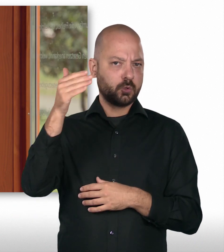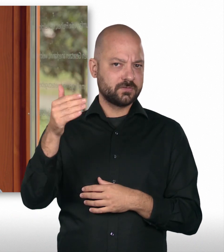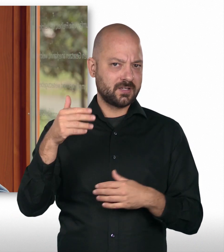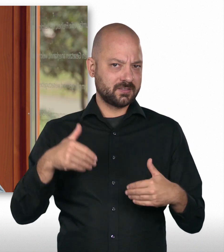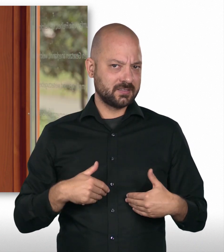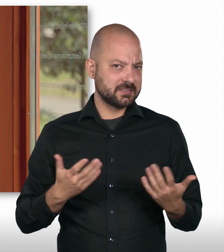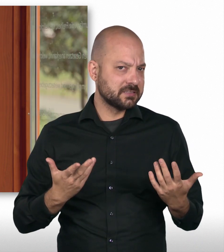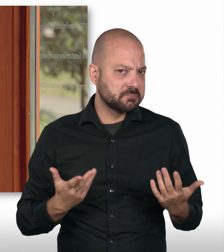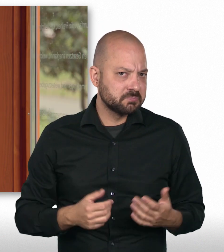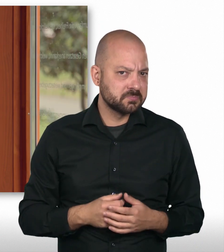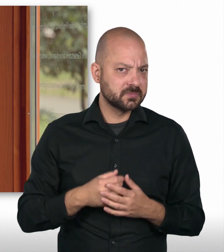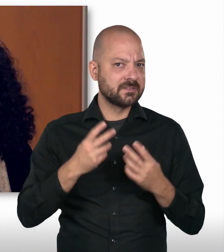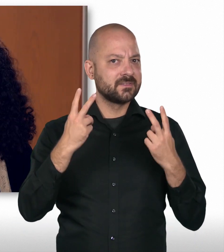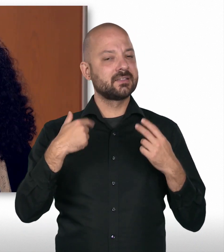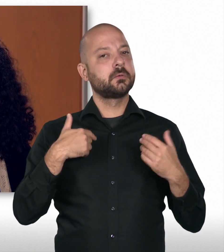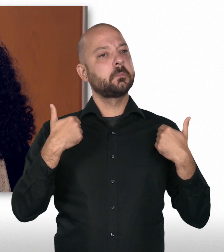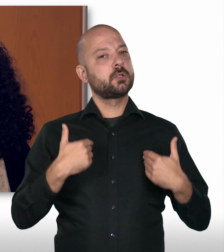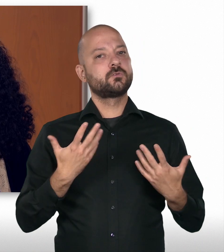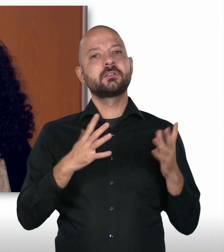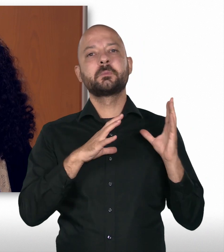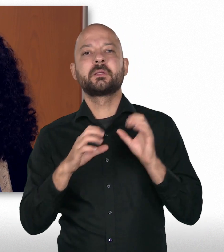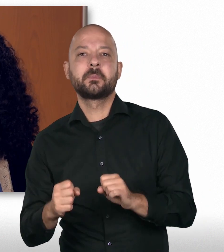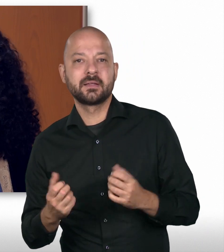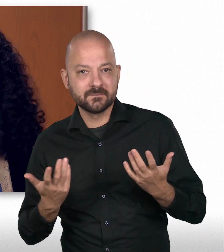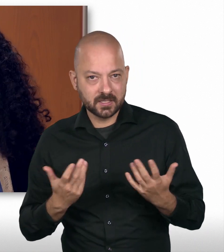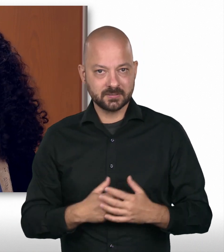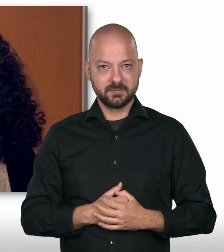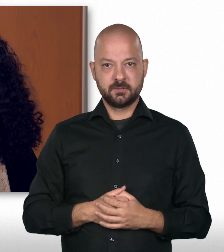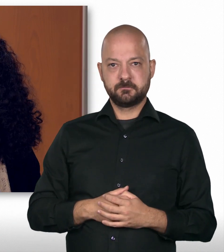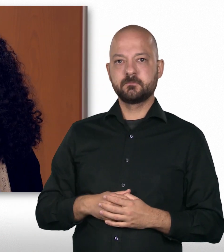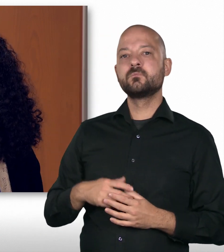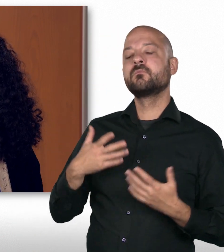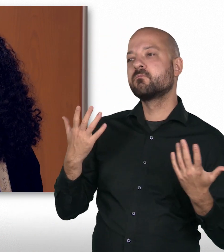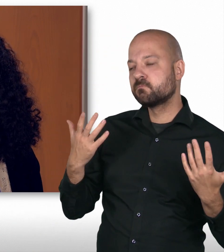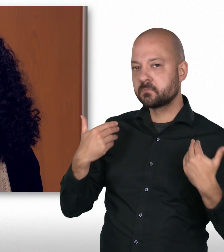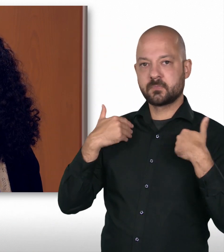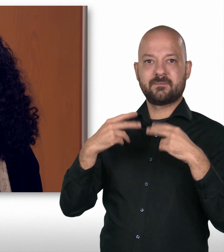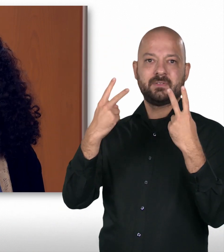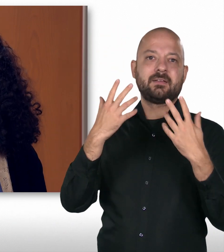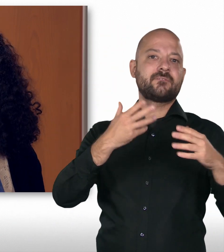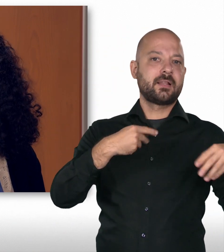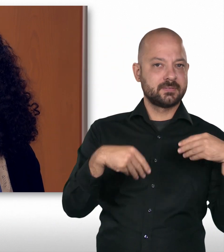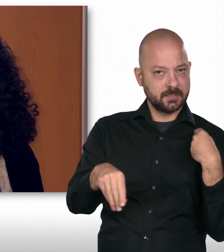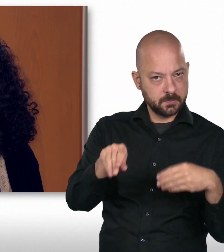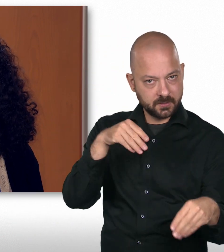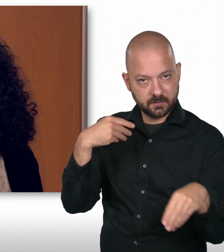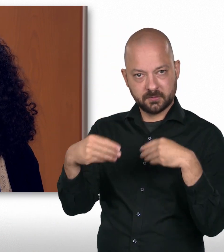Mensch mitbringen? Also als Mensch mitbringen zuerst muss man natürlich auch die Flexibilität mitbringen,